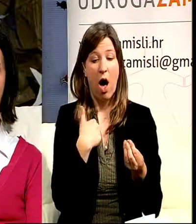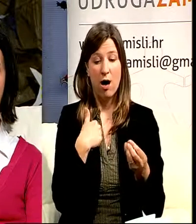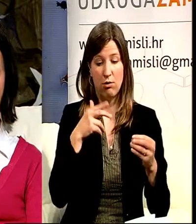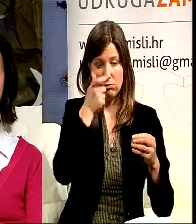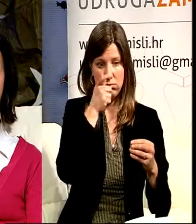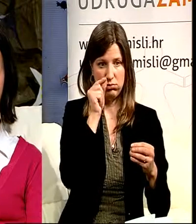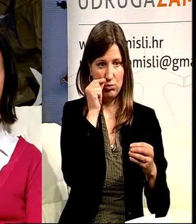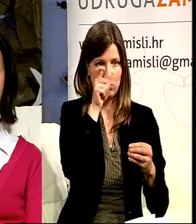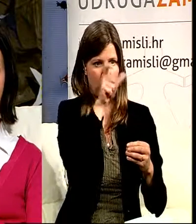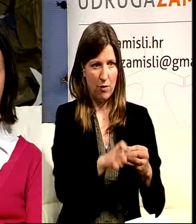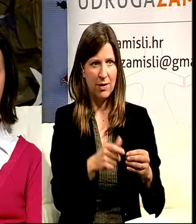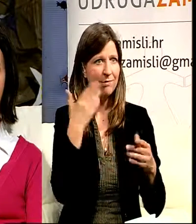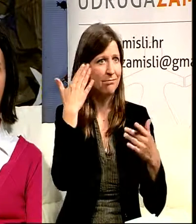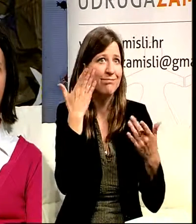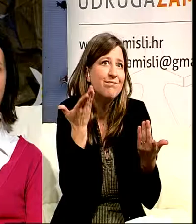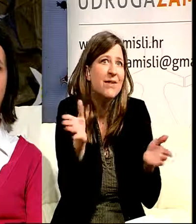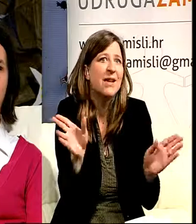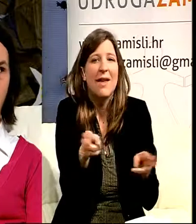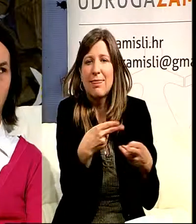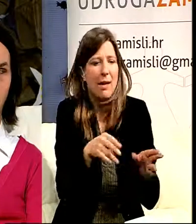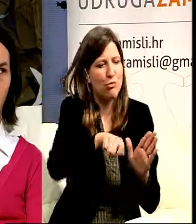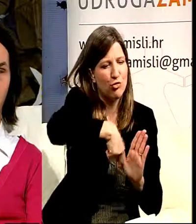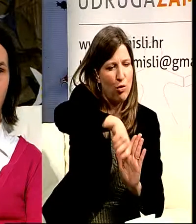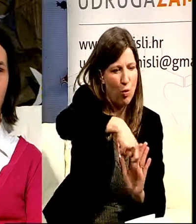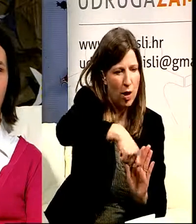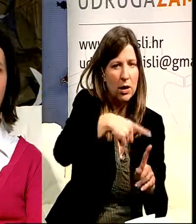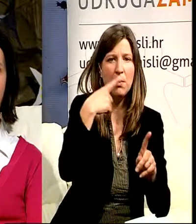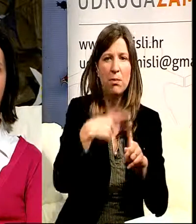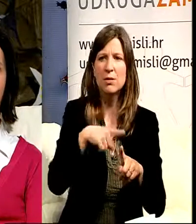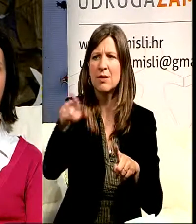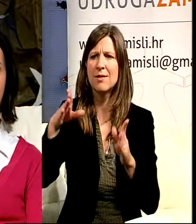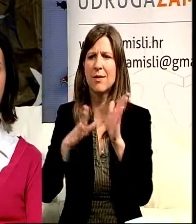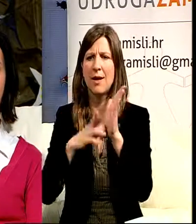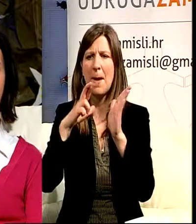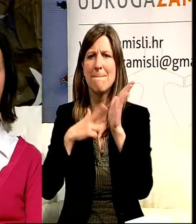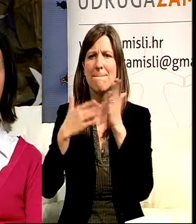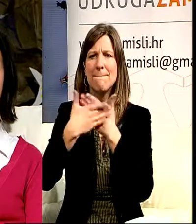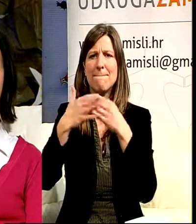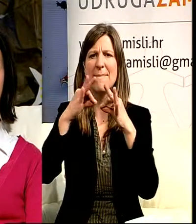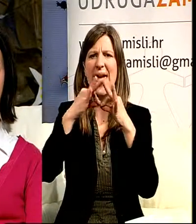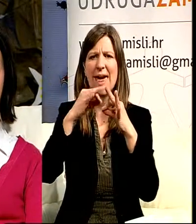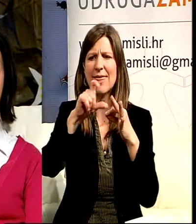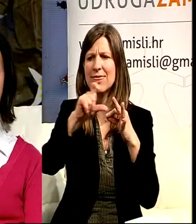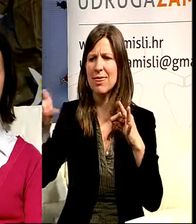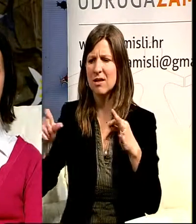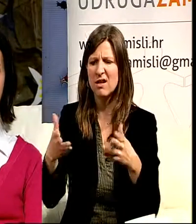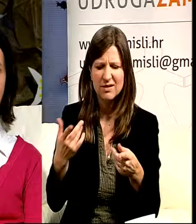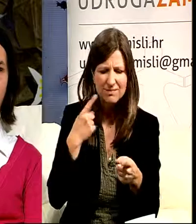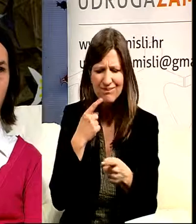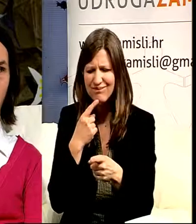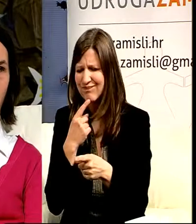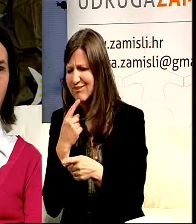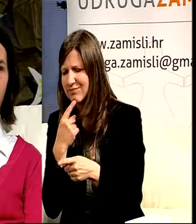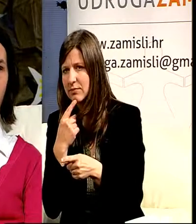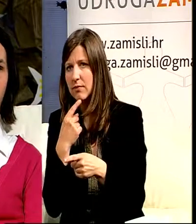nije stigao u menzu ili mu se ne sviđa što je na jelovniku ili iz bilo kojeg trećeg razloga, mora se znati nešto